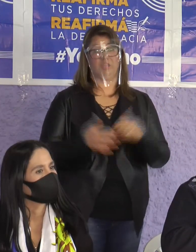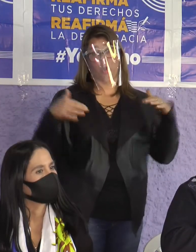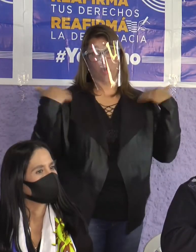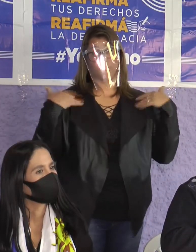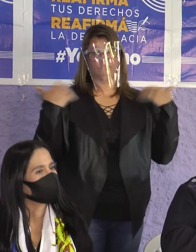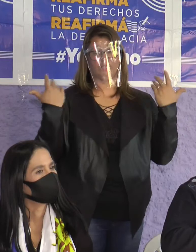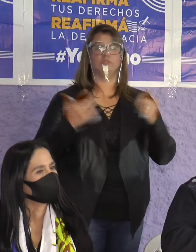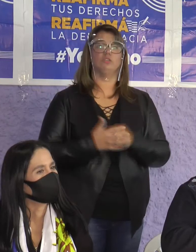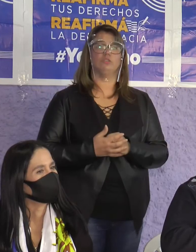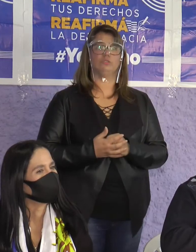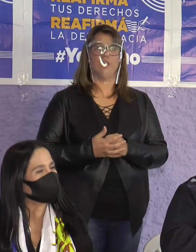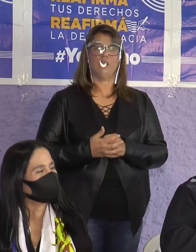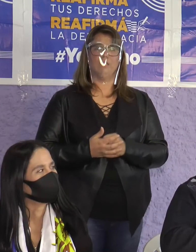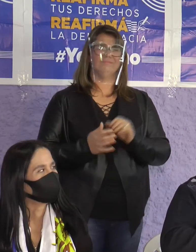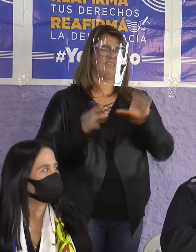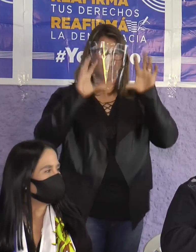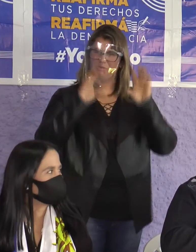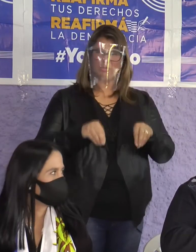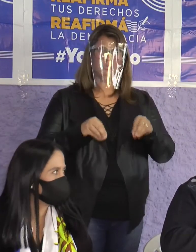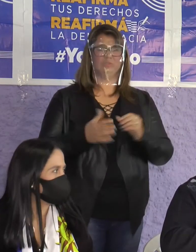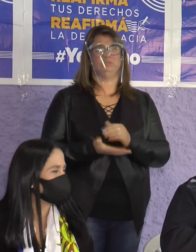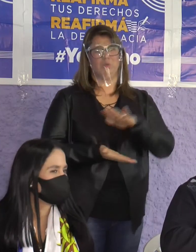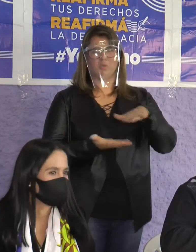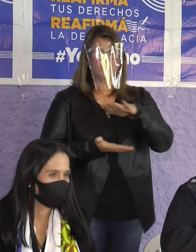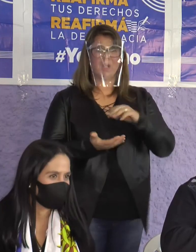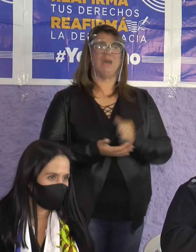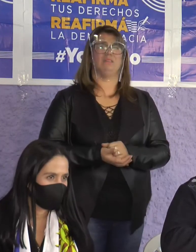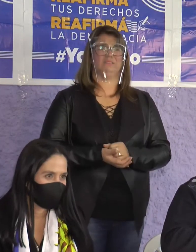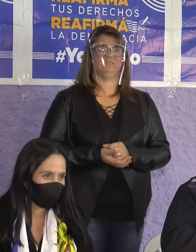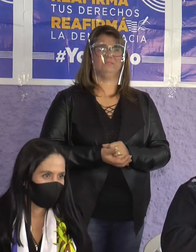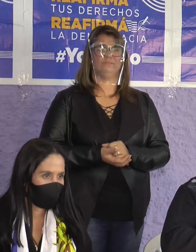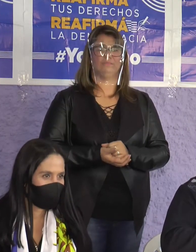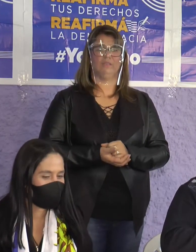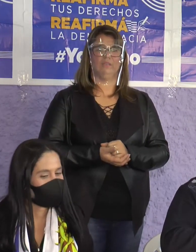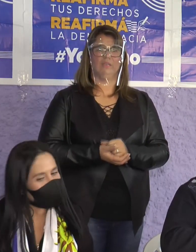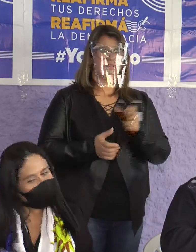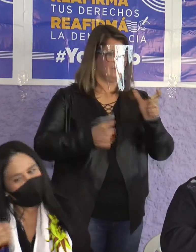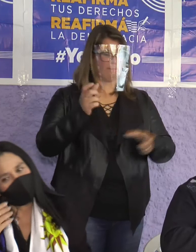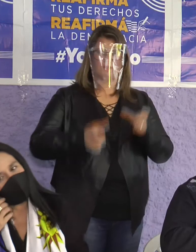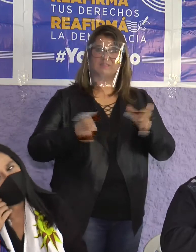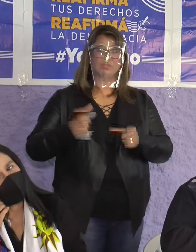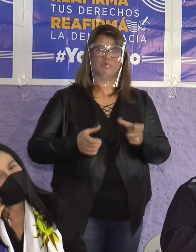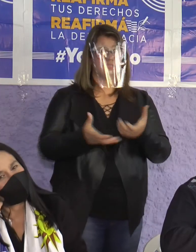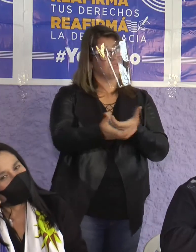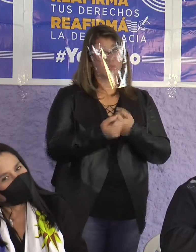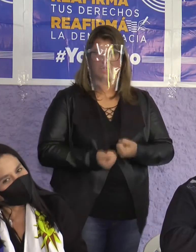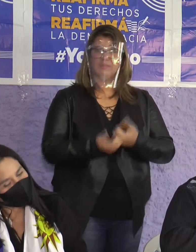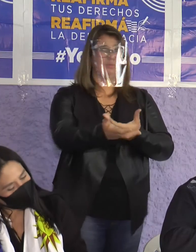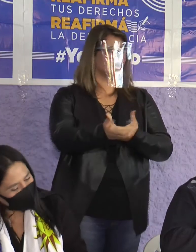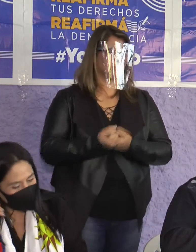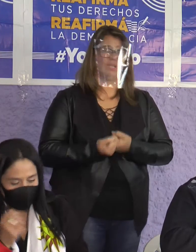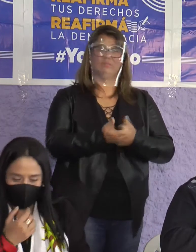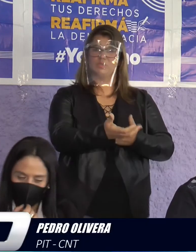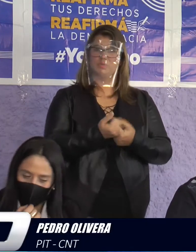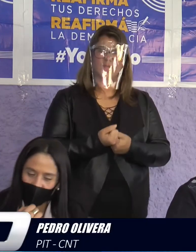adherentes de todas las corrientes políticas hayan estampado su firma nos dejan muy contentos saber que en los departamentos vecinos de